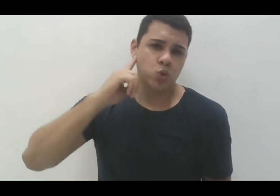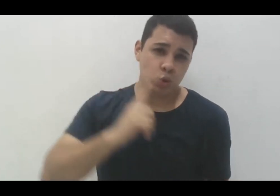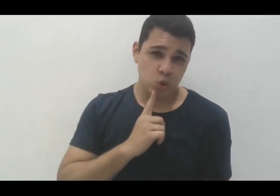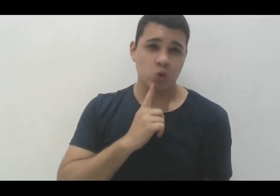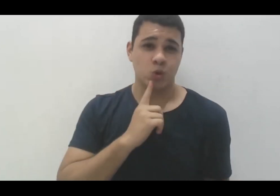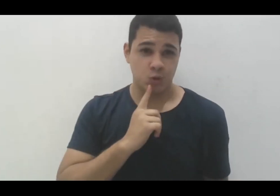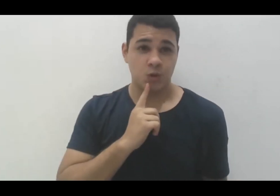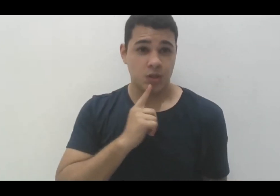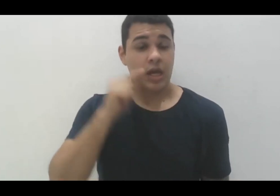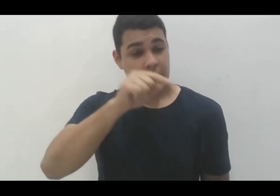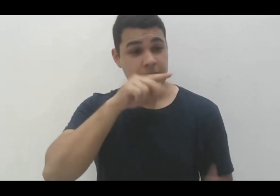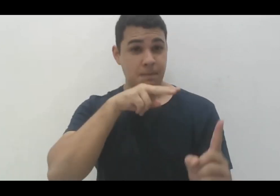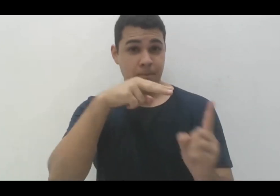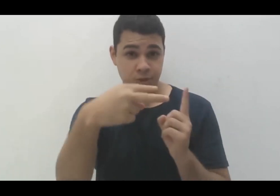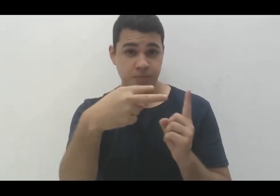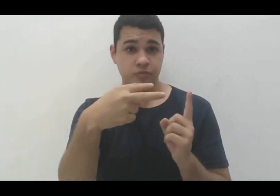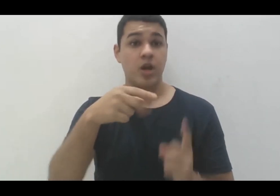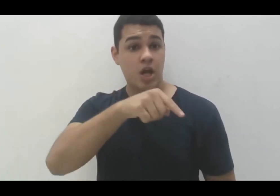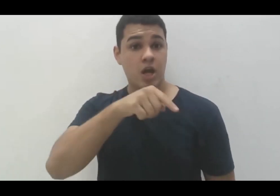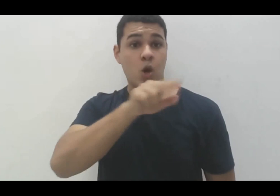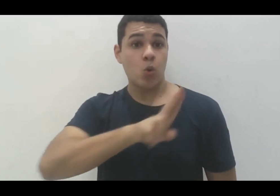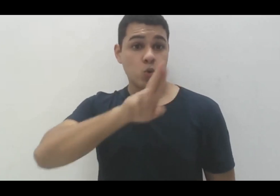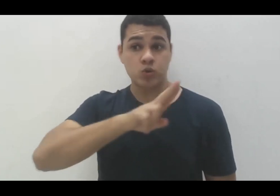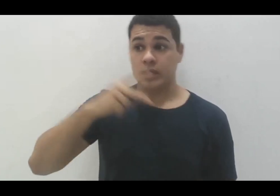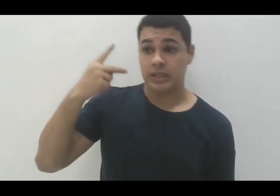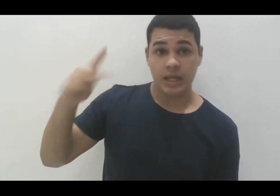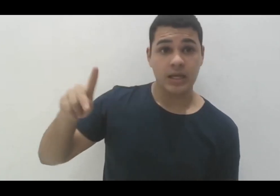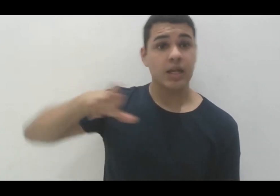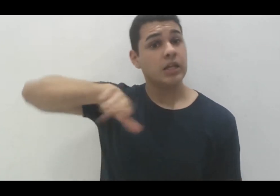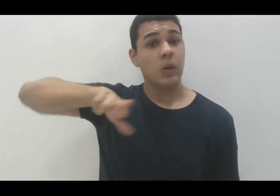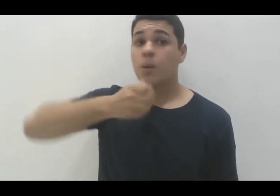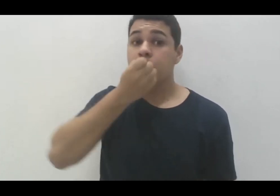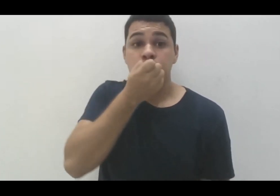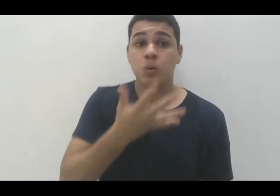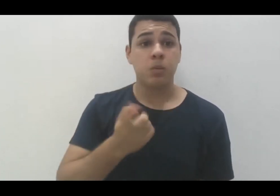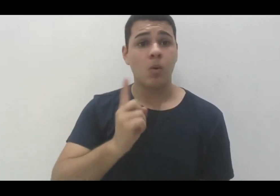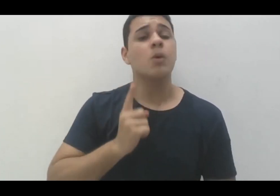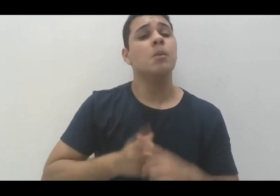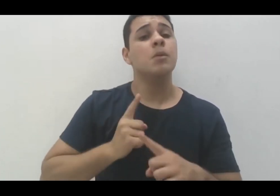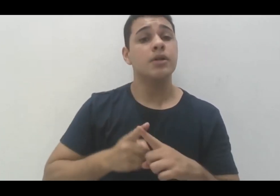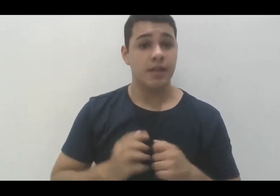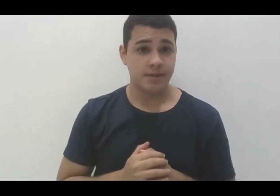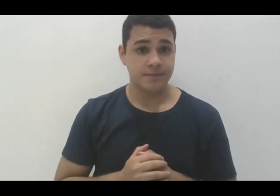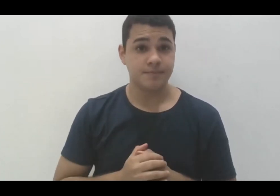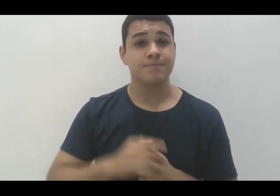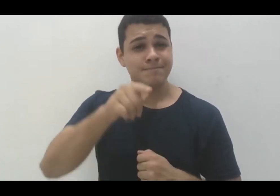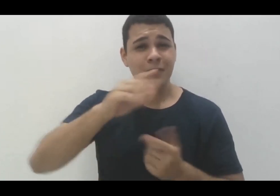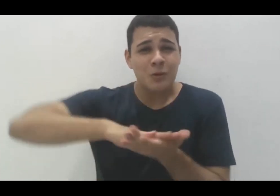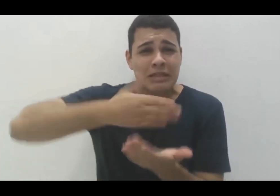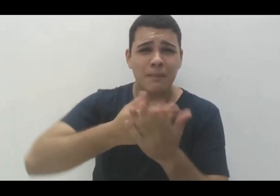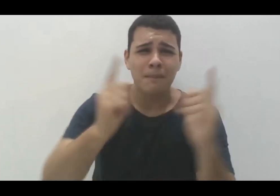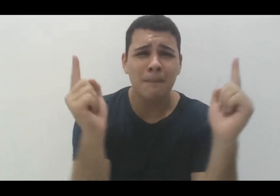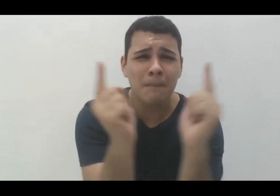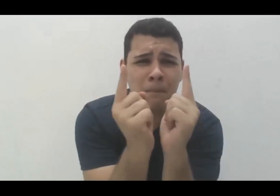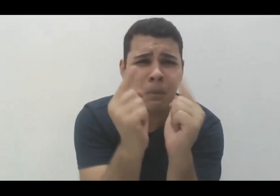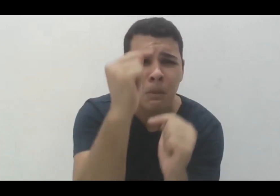essa perspectiva que a gente está usando, segundo eles, não é muito acessível para eles, por quê? Porque o intérprete fica numa janelinha